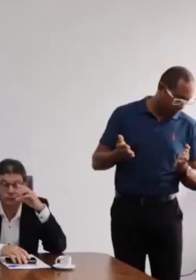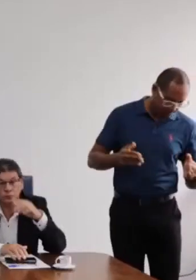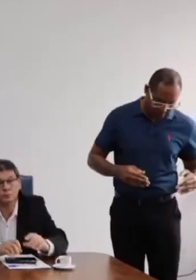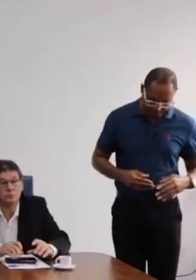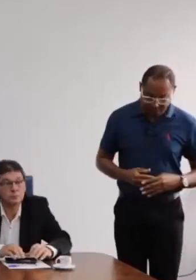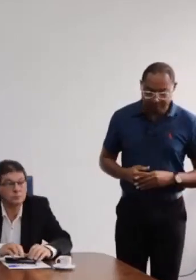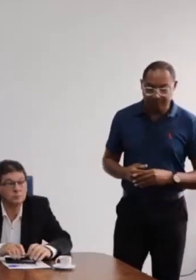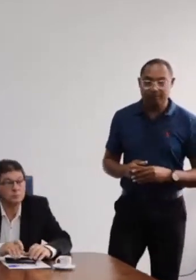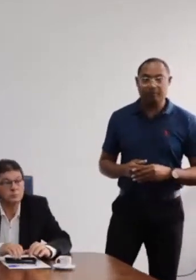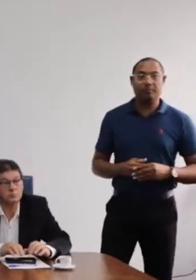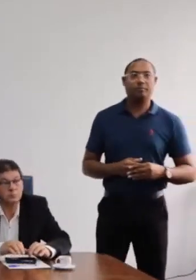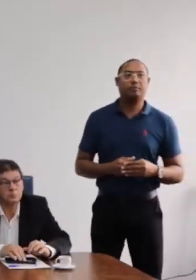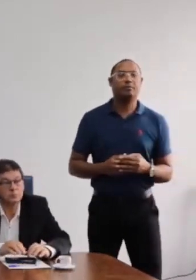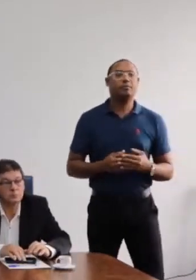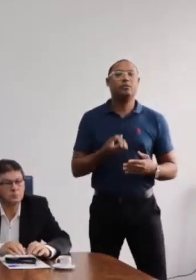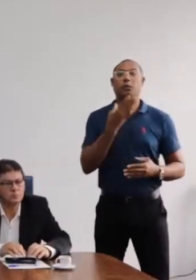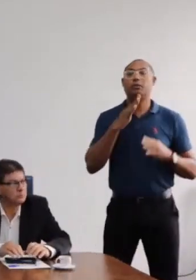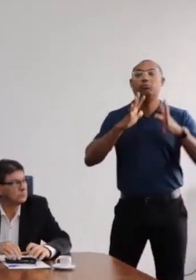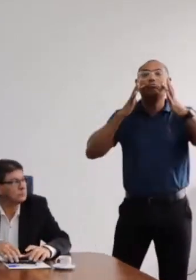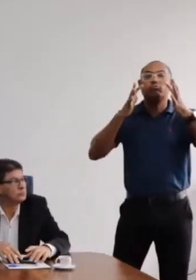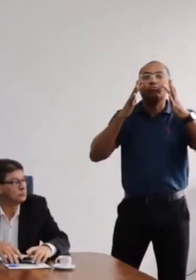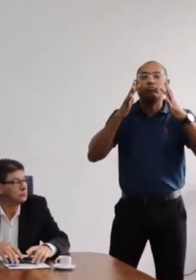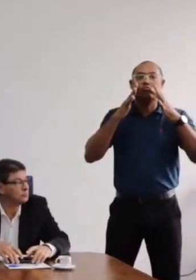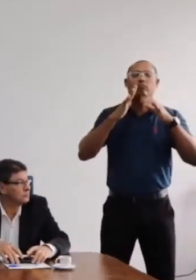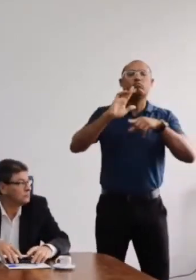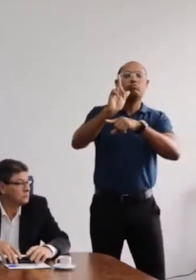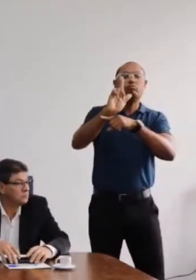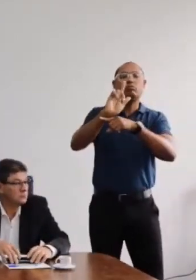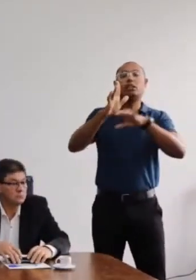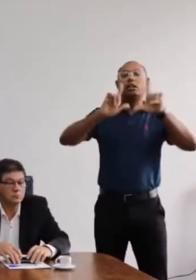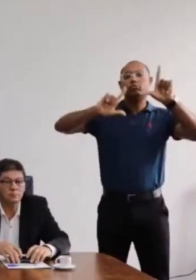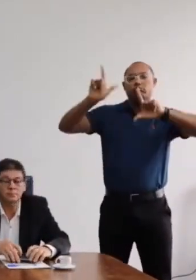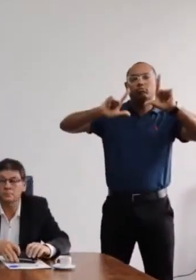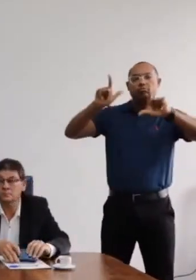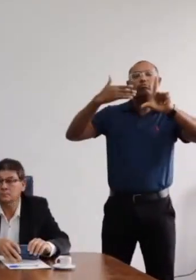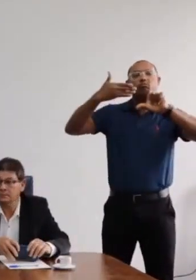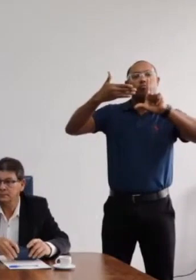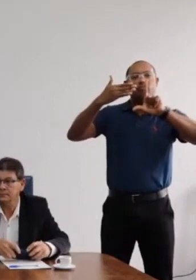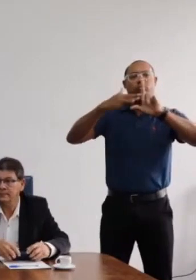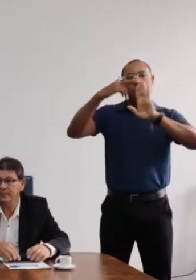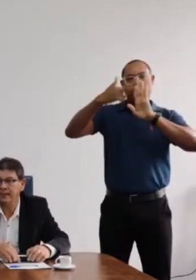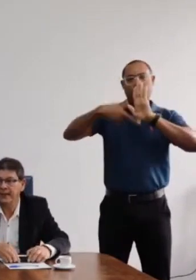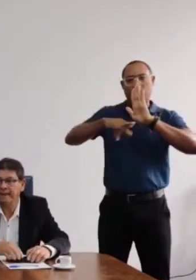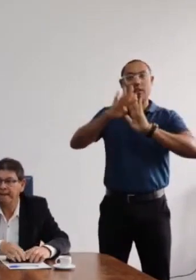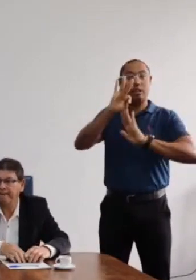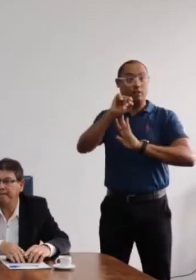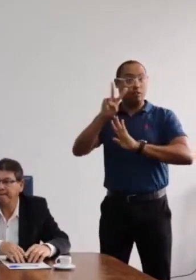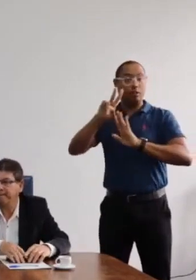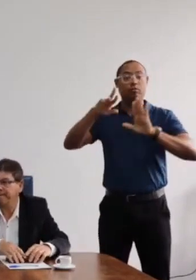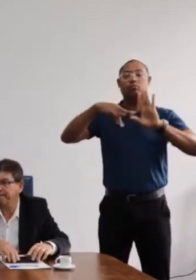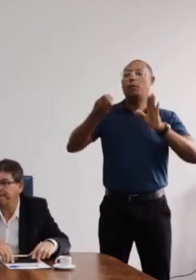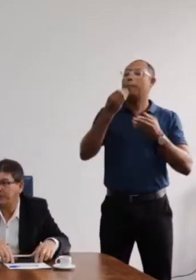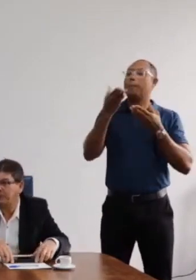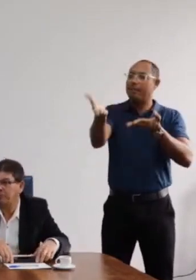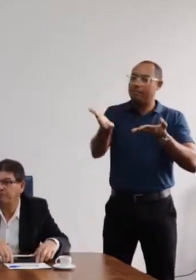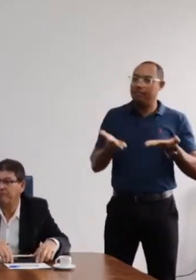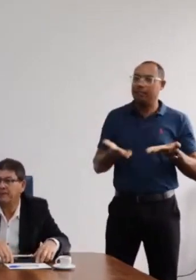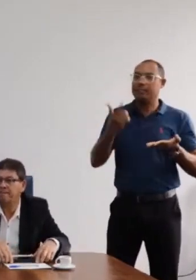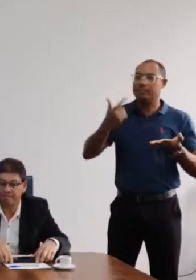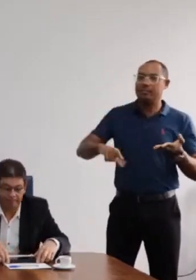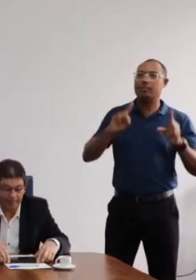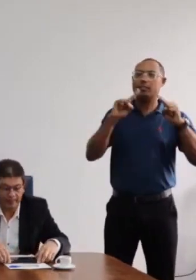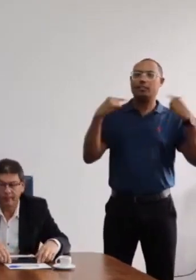assistem pela transmissão na nossa TV UFRB, bem-vindos e bem-vindas à nossa